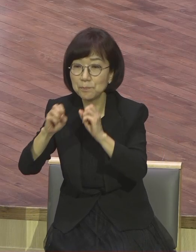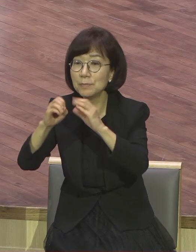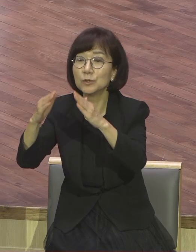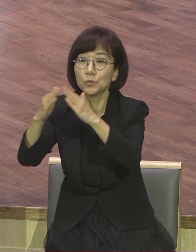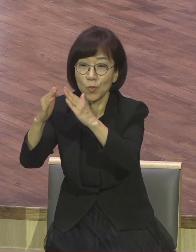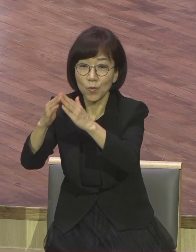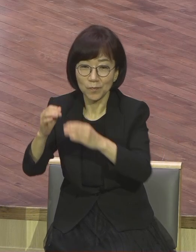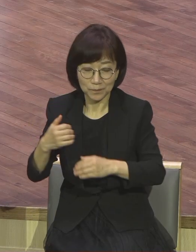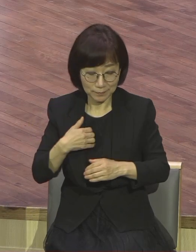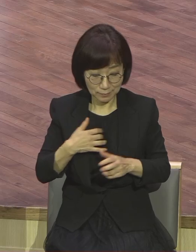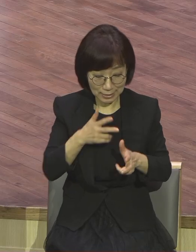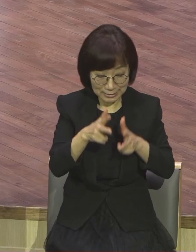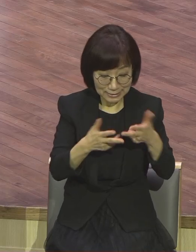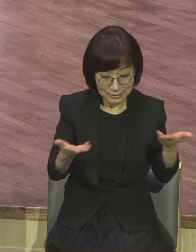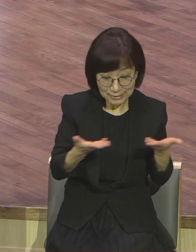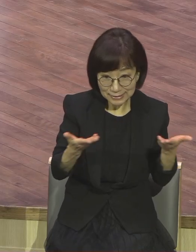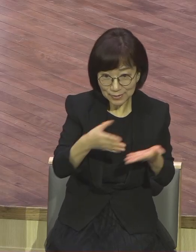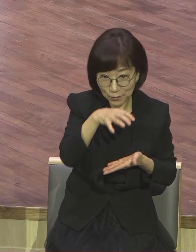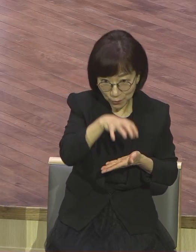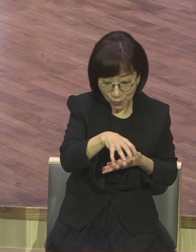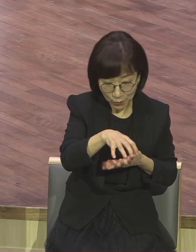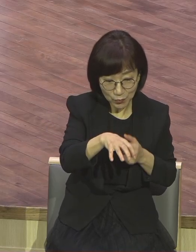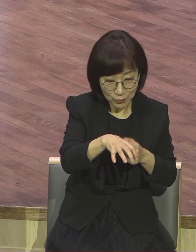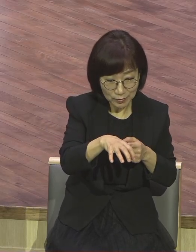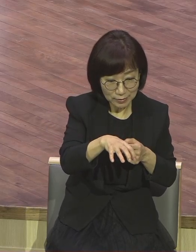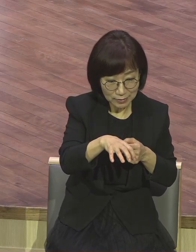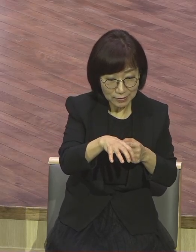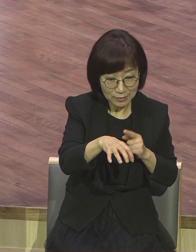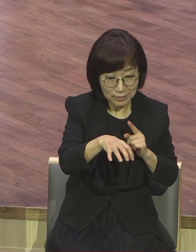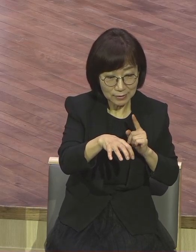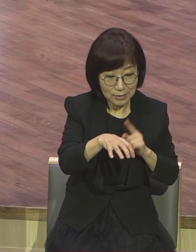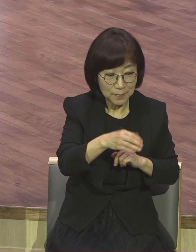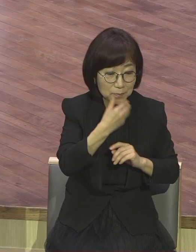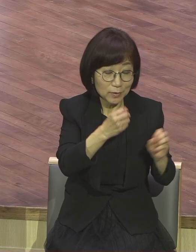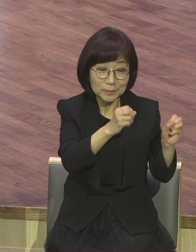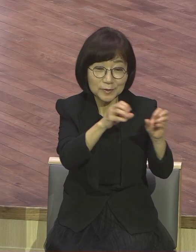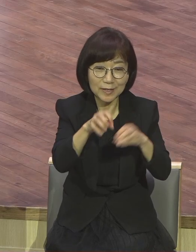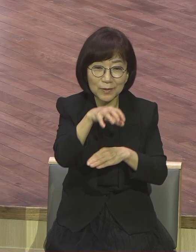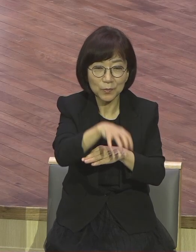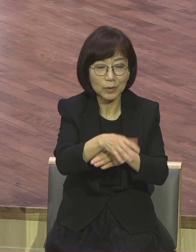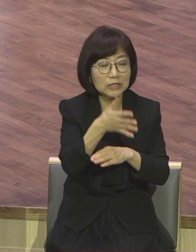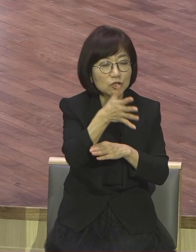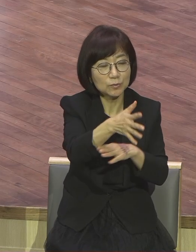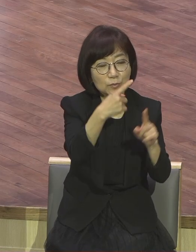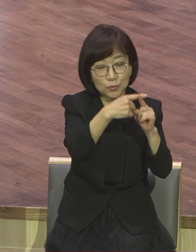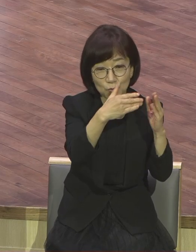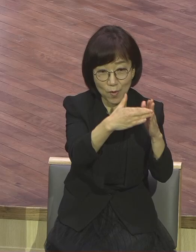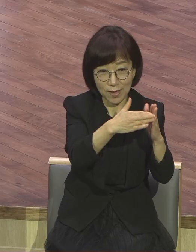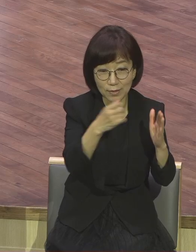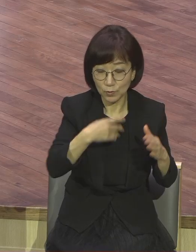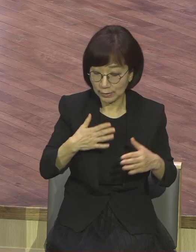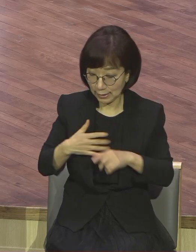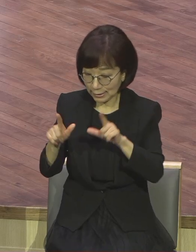직업을 통해서 그 사업을 통해서 현장에서 복음을 증가하는 전문기 지역에서 복음을 사는